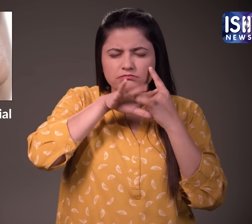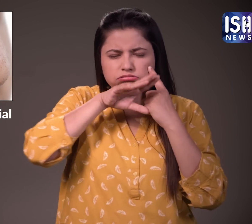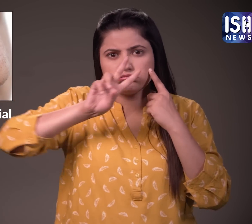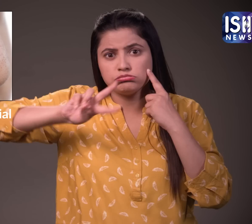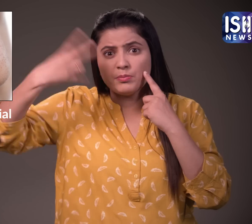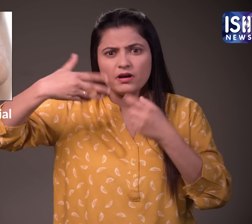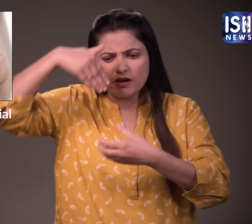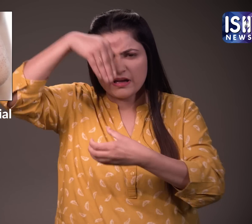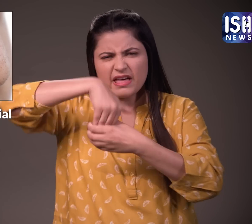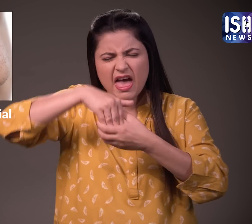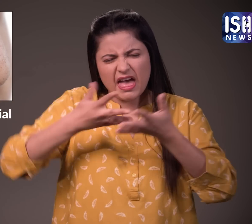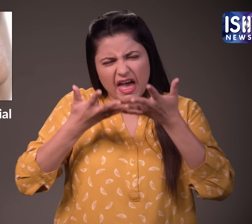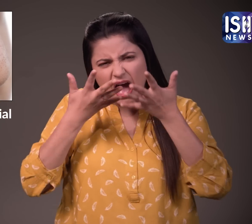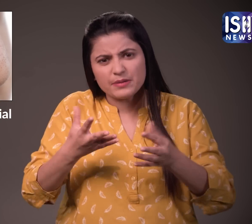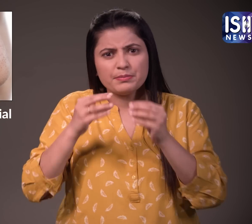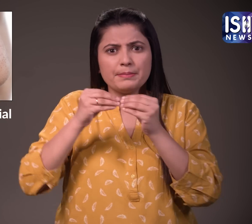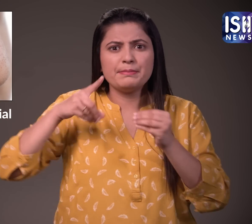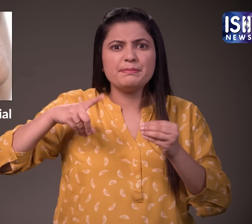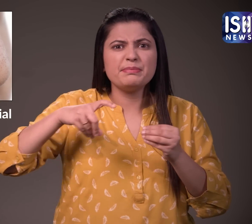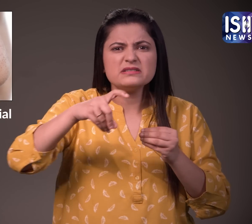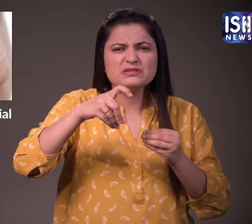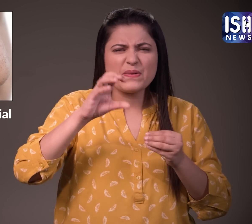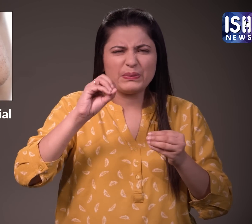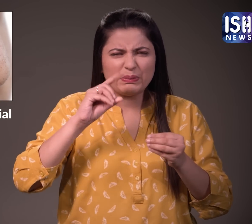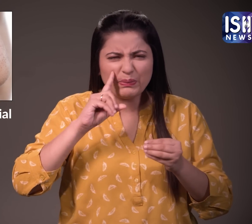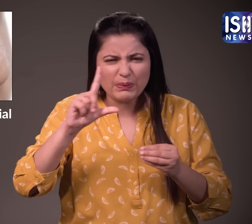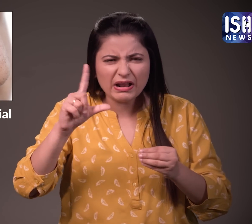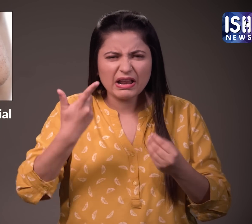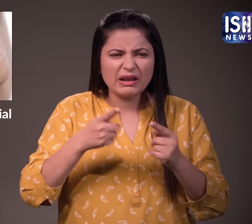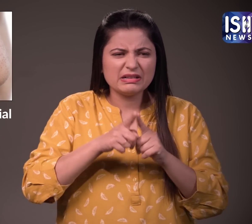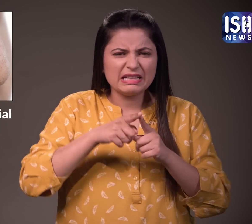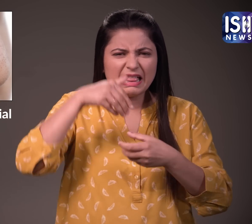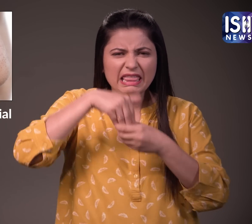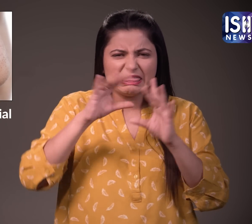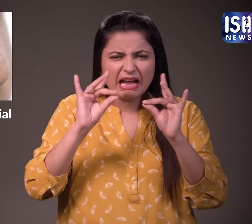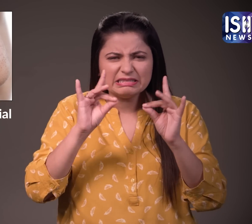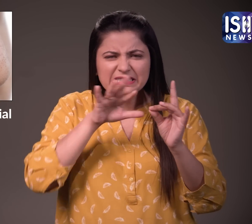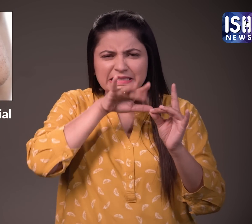रोम चिद्रों में काफी तेल और गंदगी फसी होती है जिससे बैक्टीरिया बैदा होते